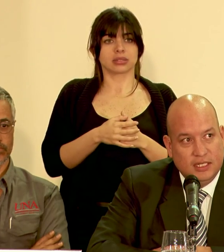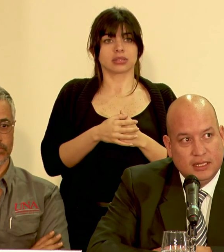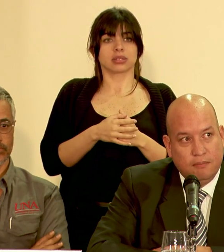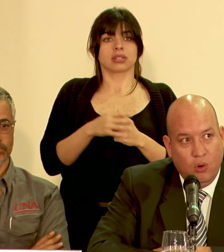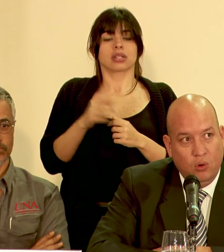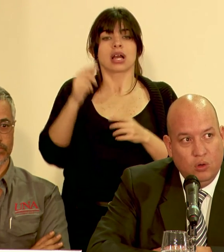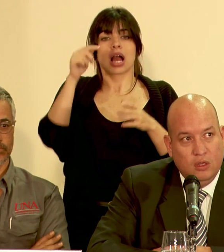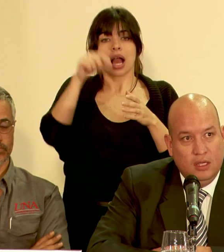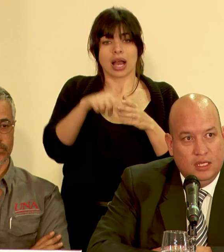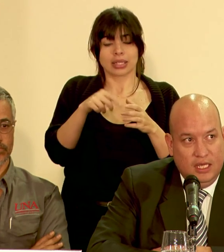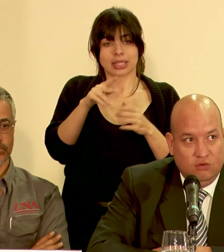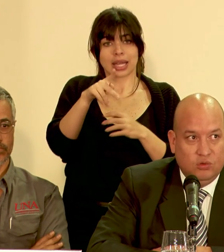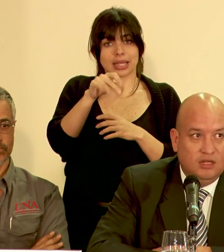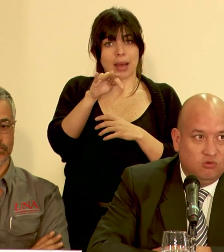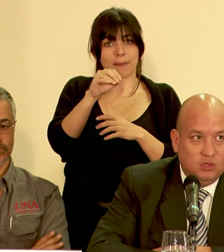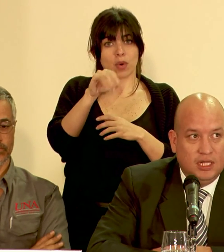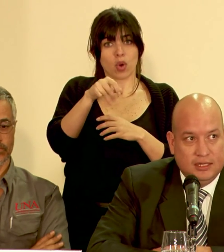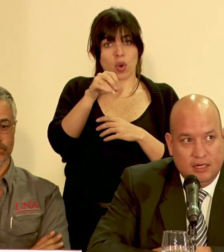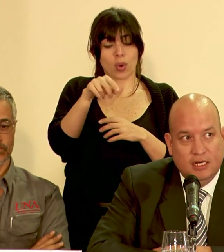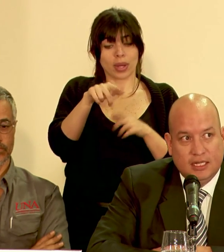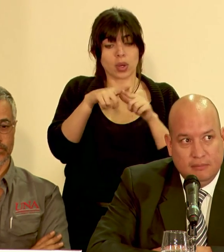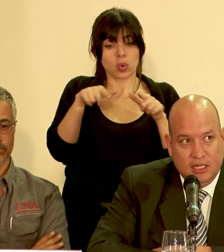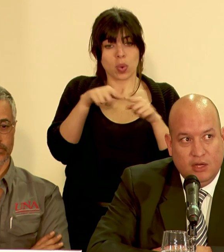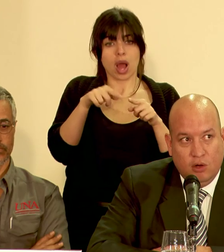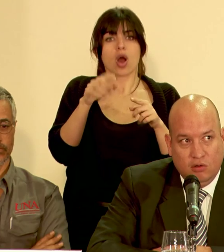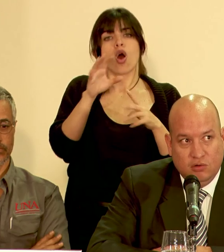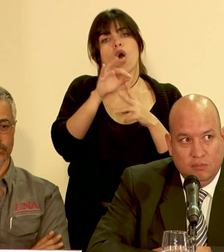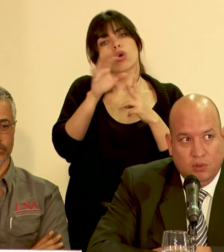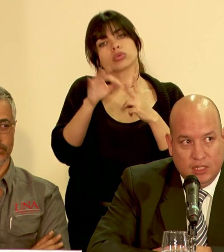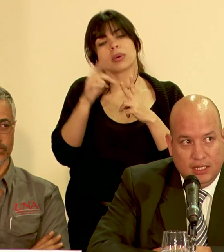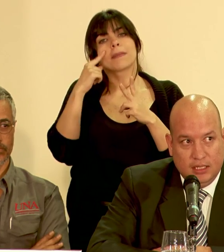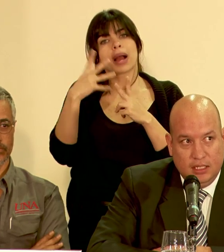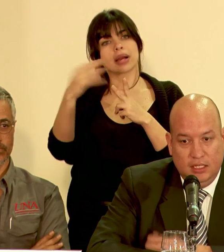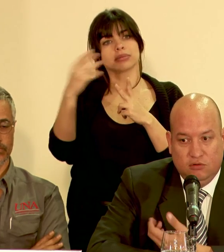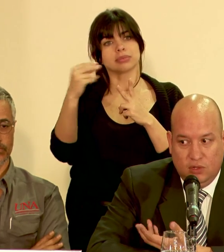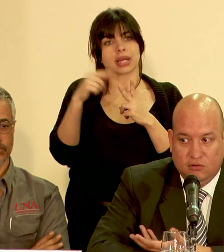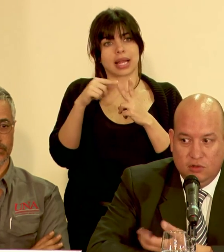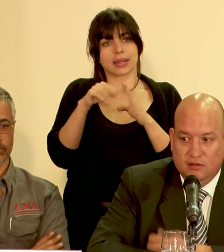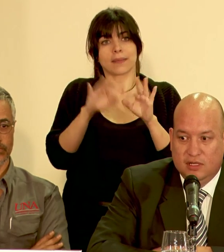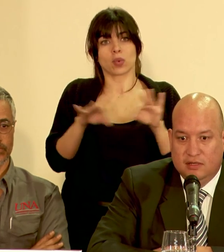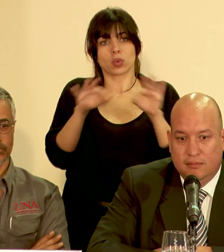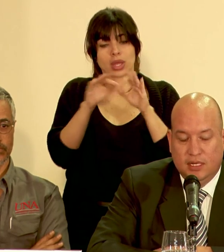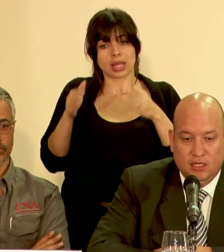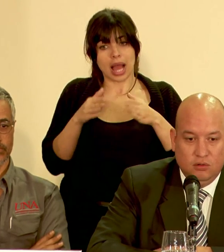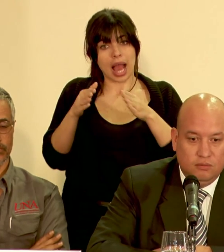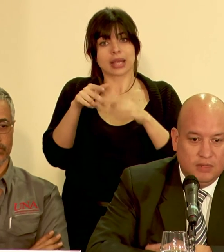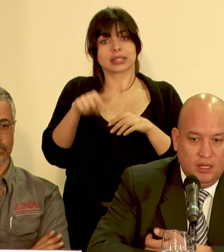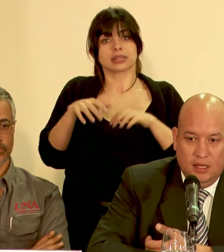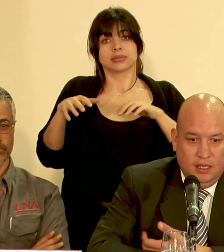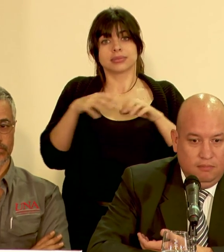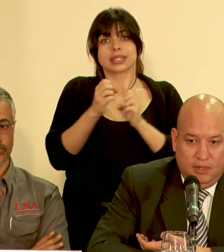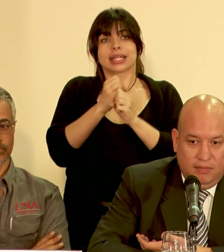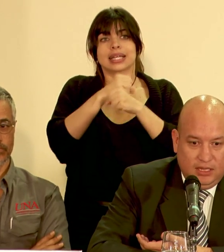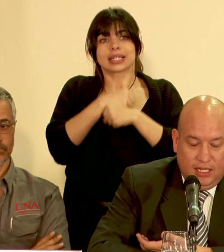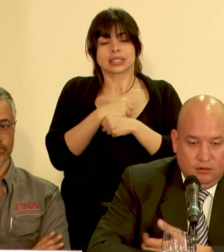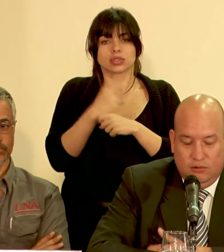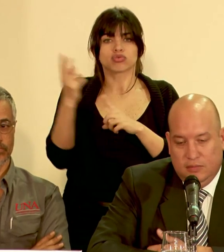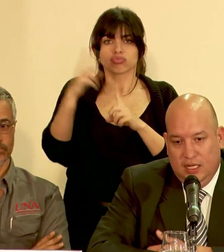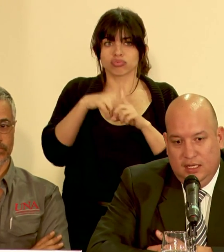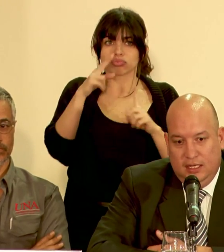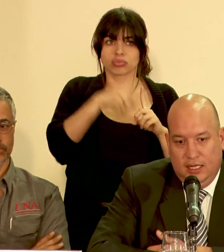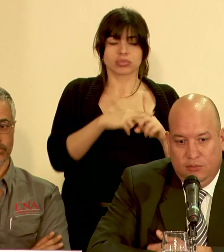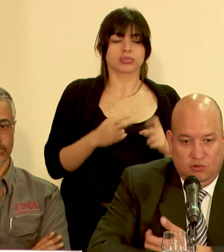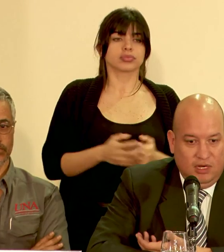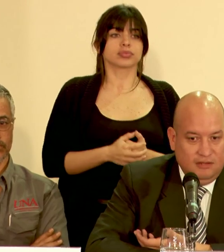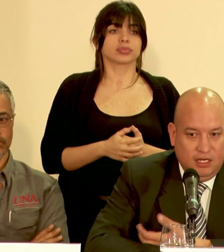virtudes y el tapojo que es una ruta alterna también de evacuación importante y son acciones que se han venido implementando